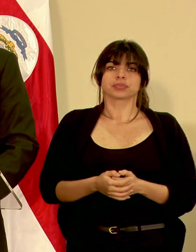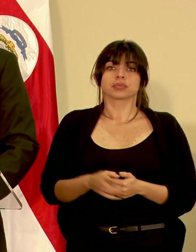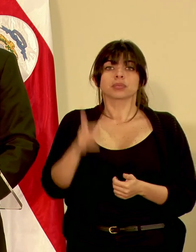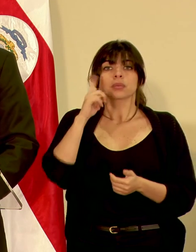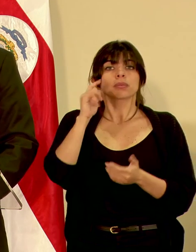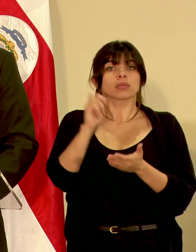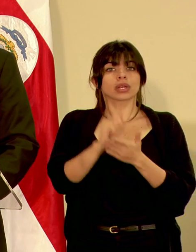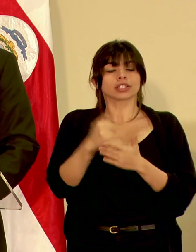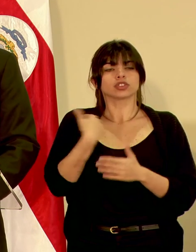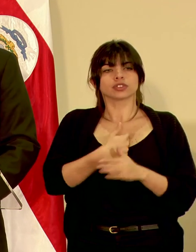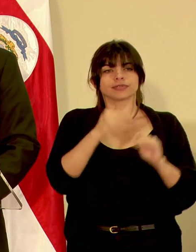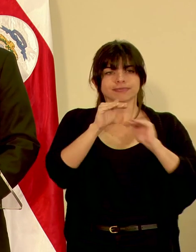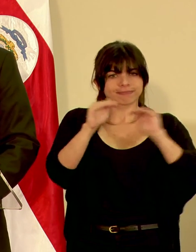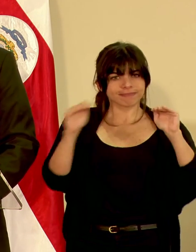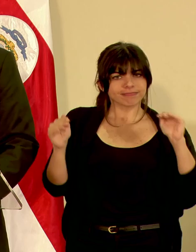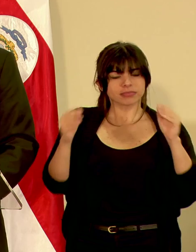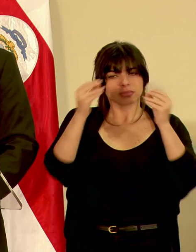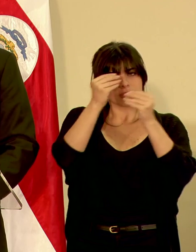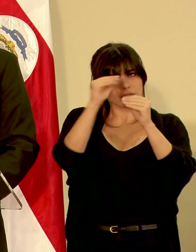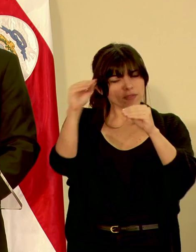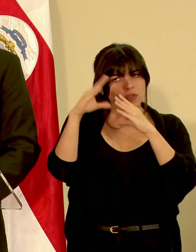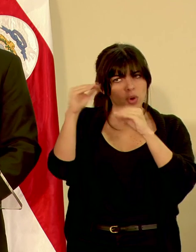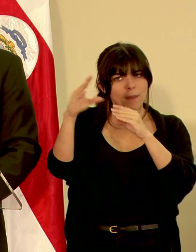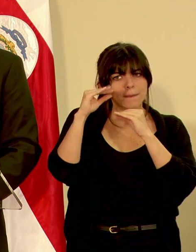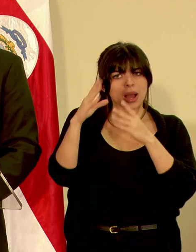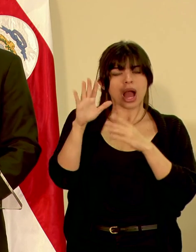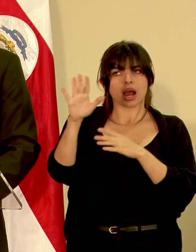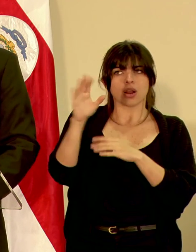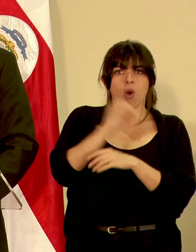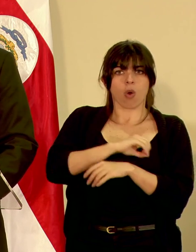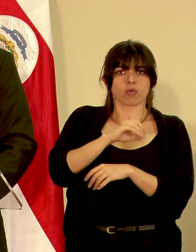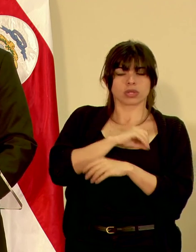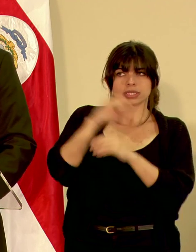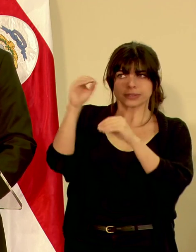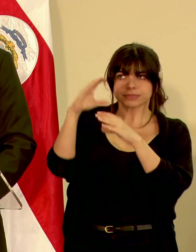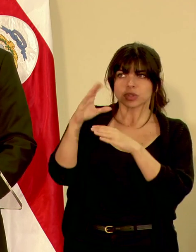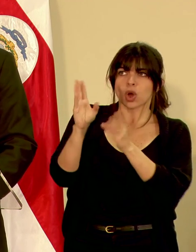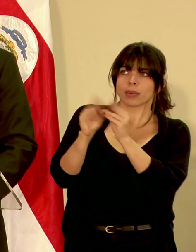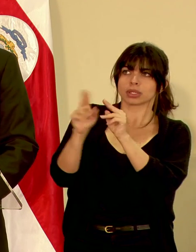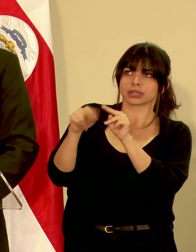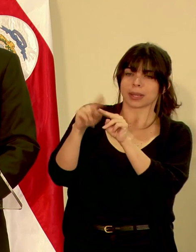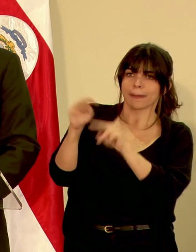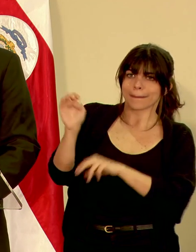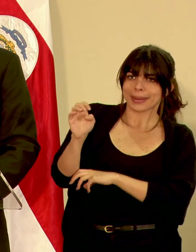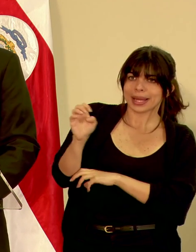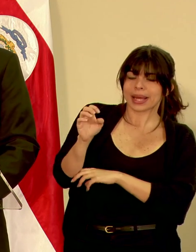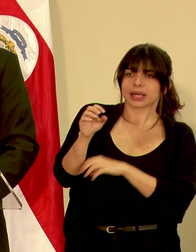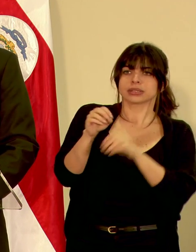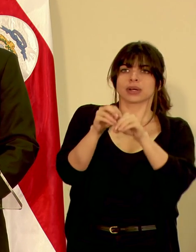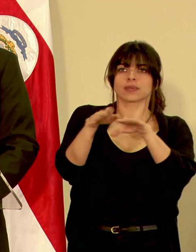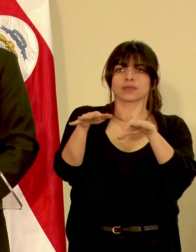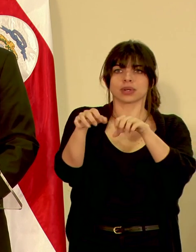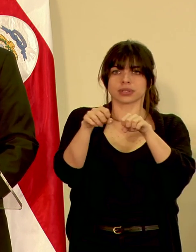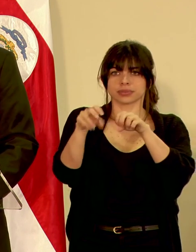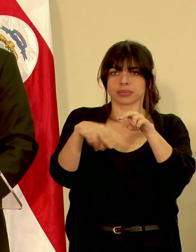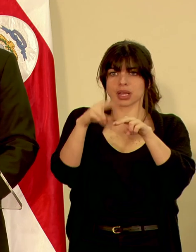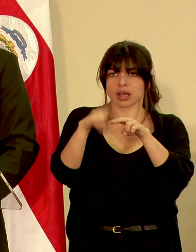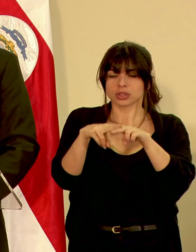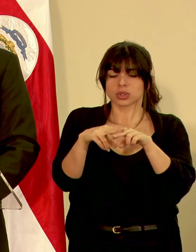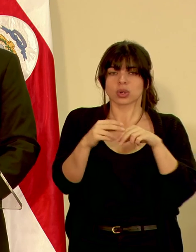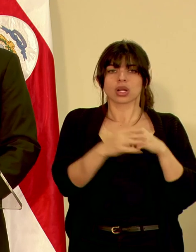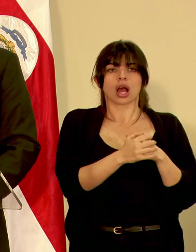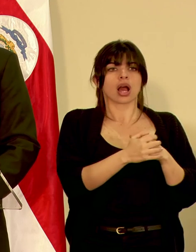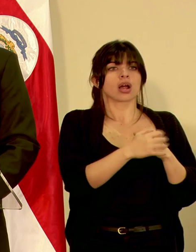Es por eso que hacemos el llamado a informarse de las fuentes oficiales la Comisión Nacional de Emergencias Red Sismológica Nacional